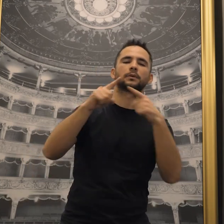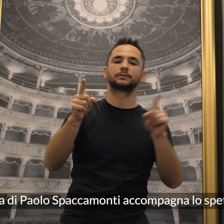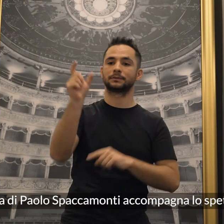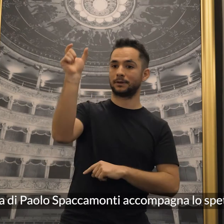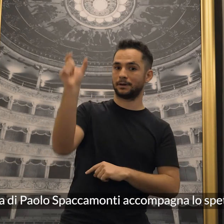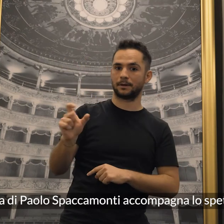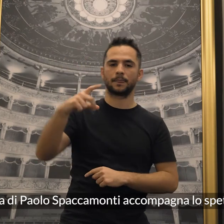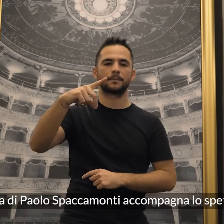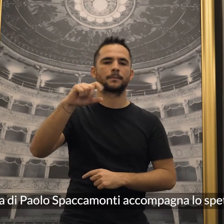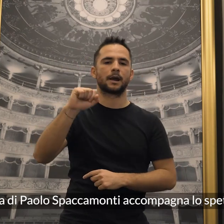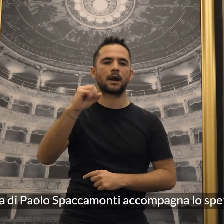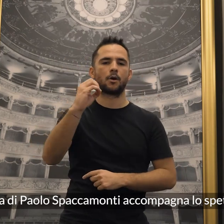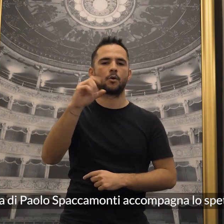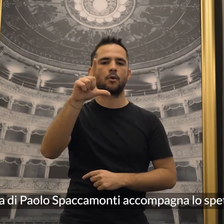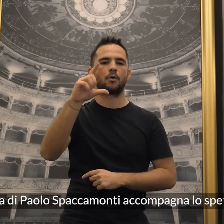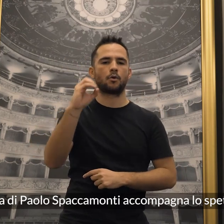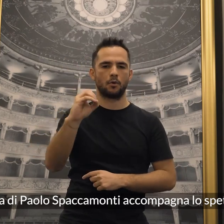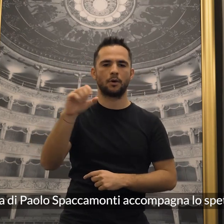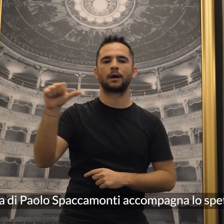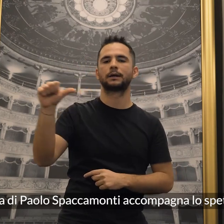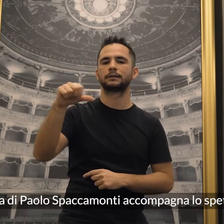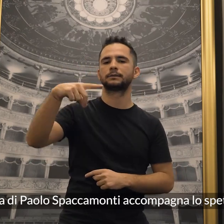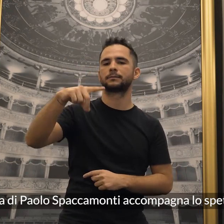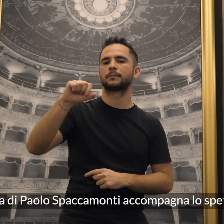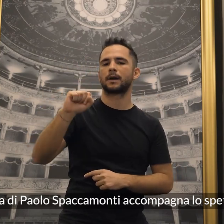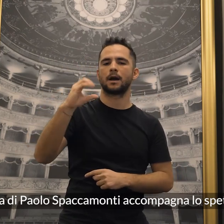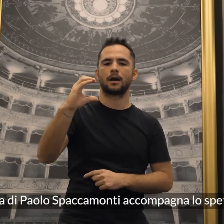La musica di Paolo Spaccamonti accompagna lo spettacolo.